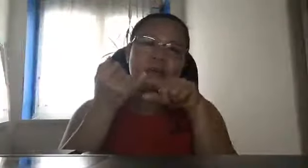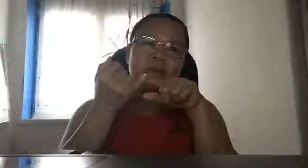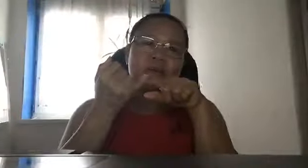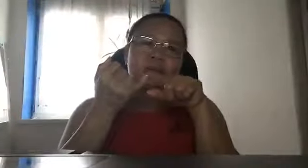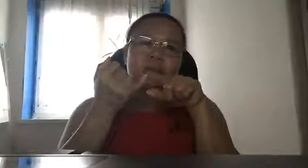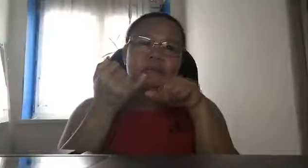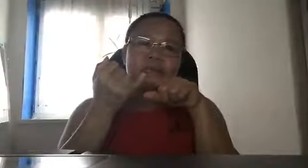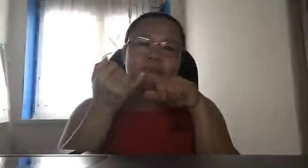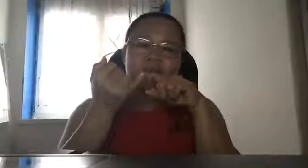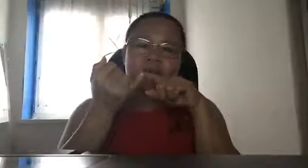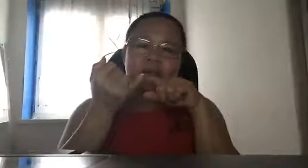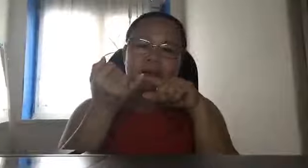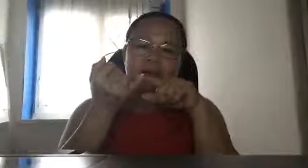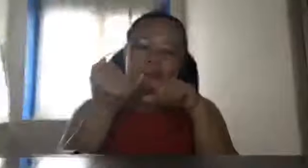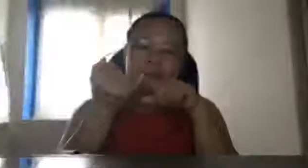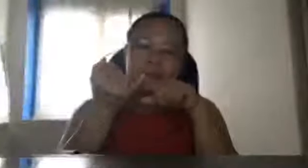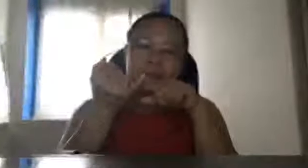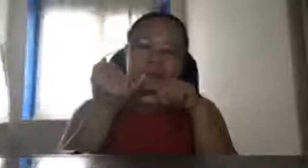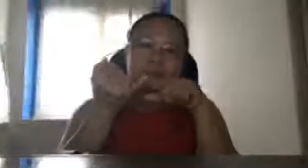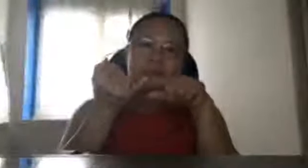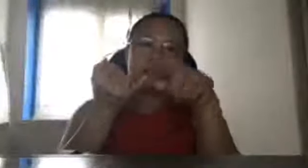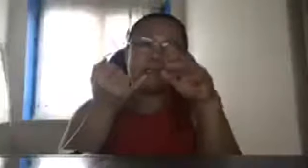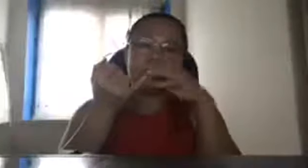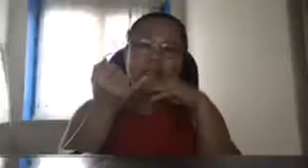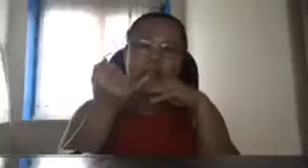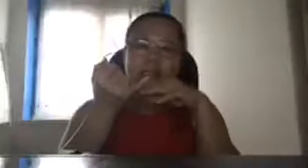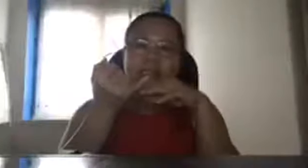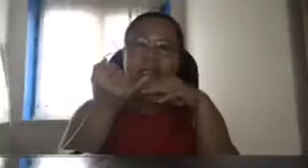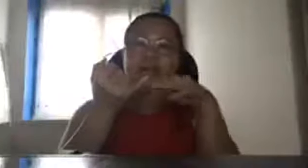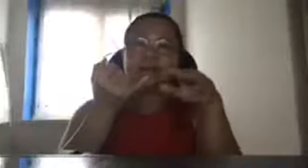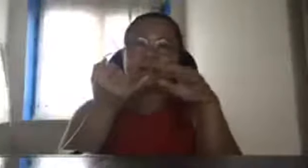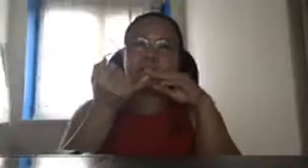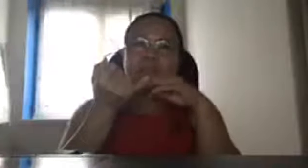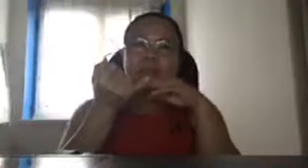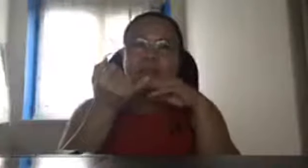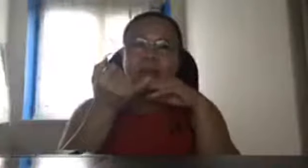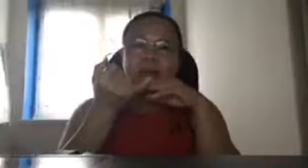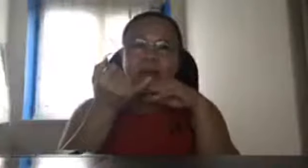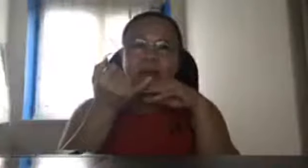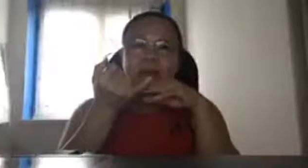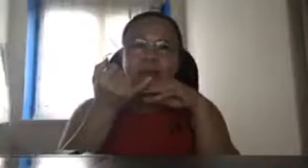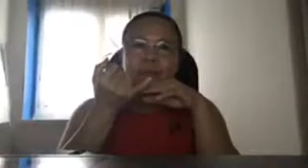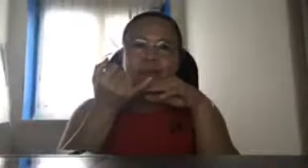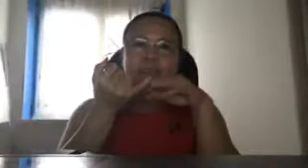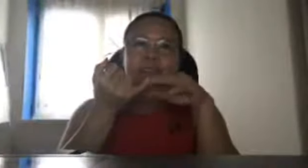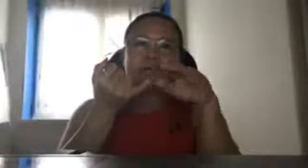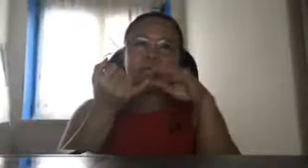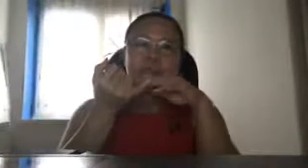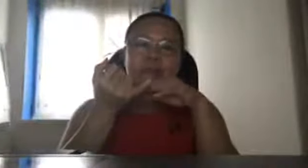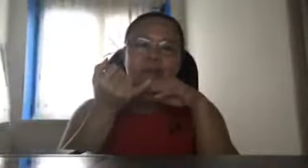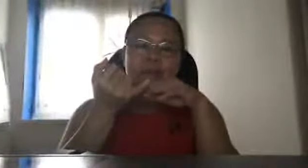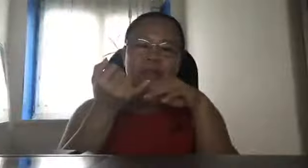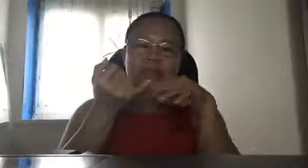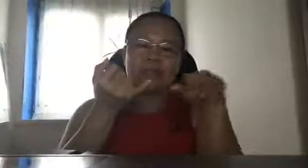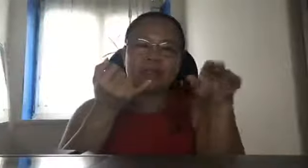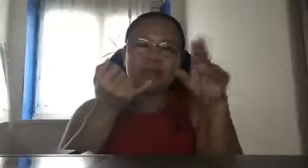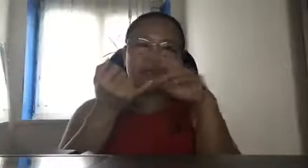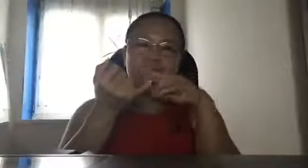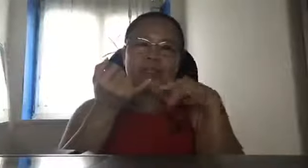imbis na ang Pilipinas ay kanyang protektahan sa ibang bansa inikot pa